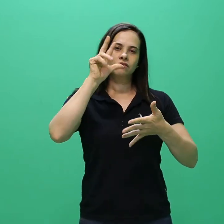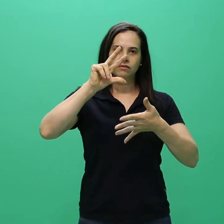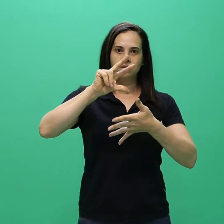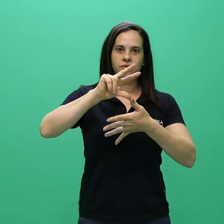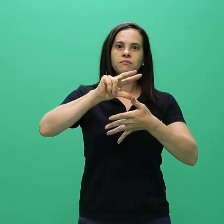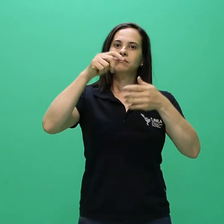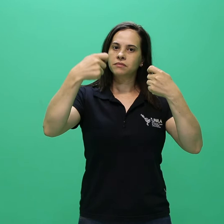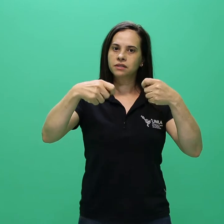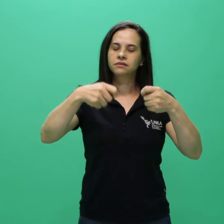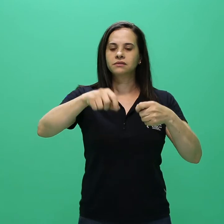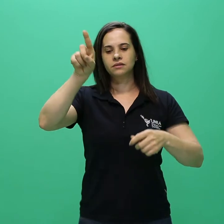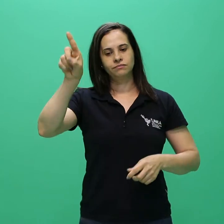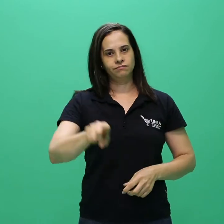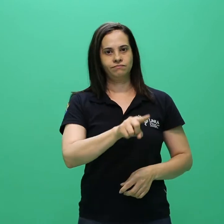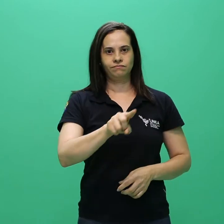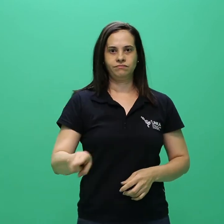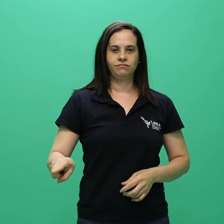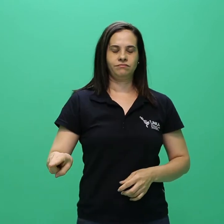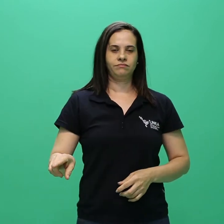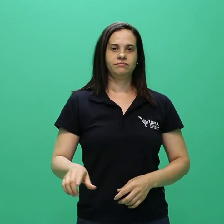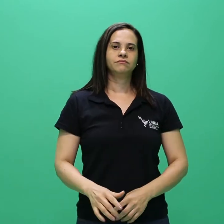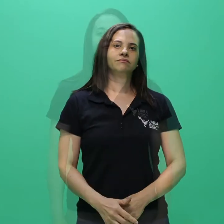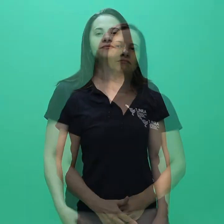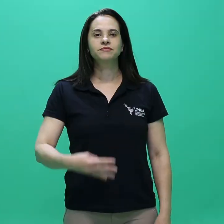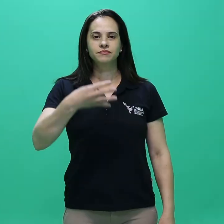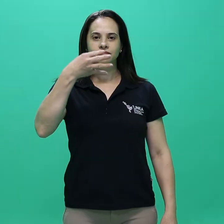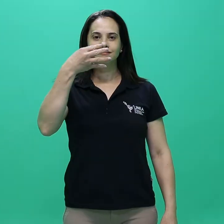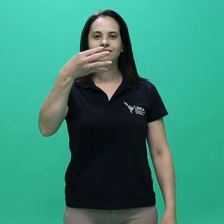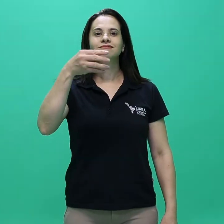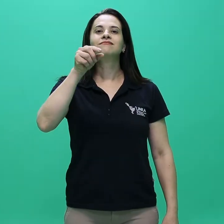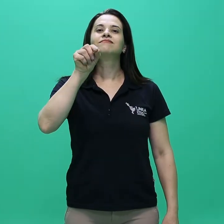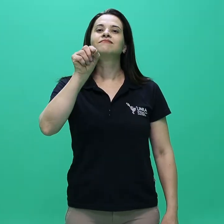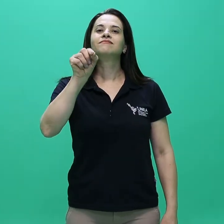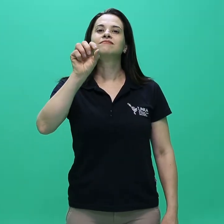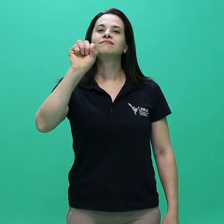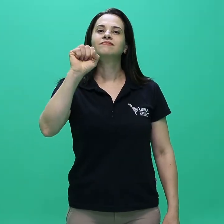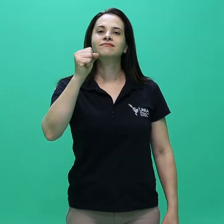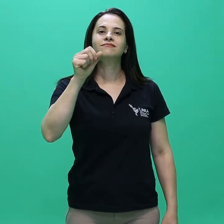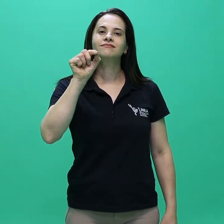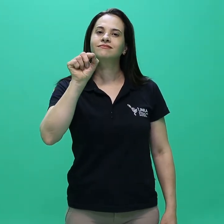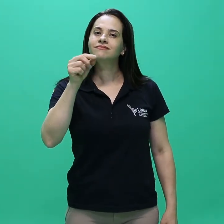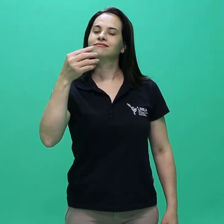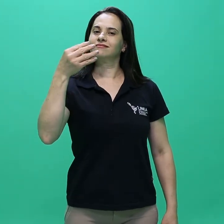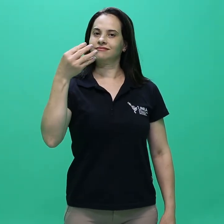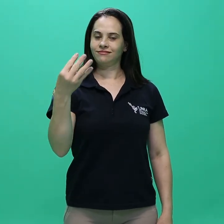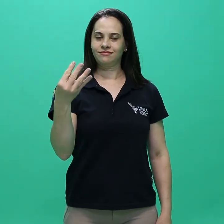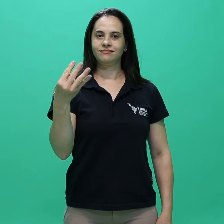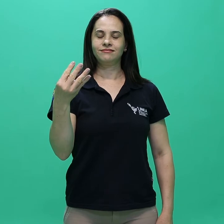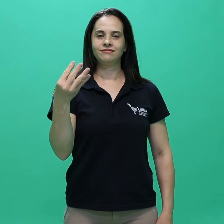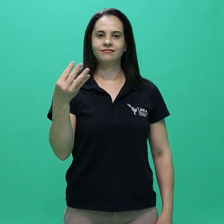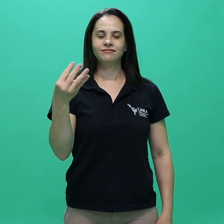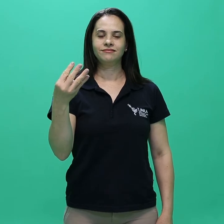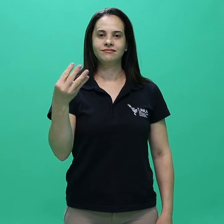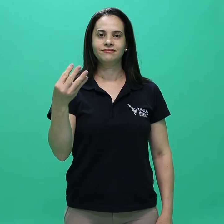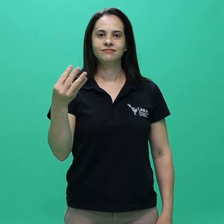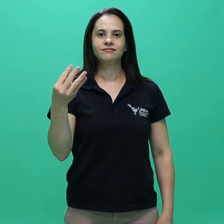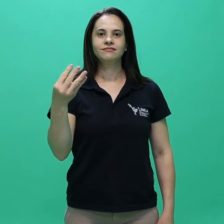sua candidatura deve ser indeferida. 4.8.4.